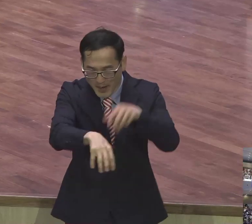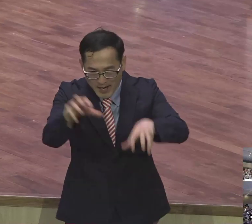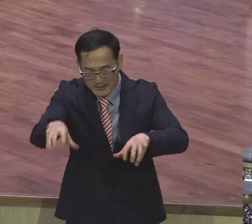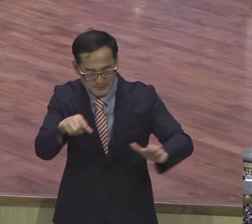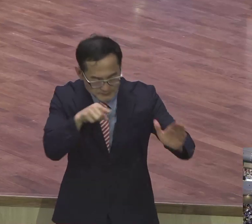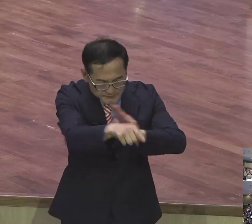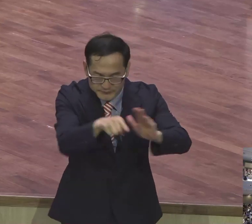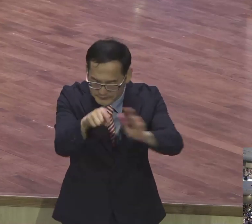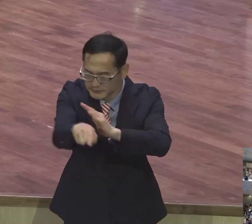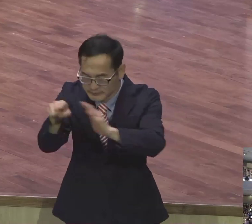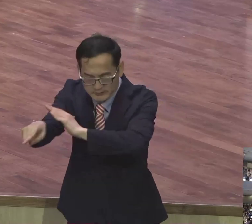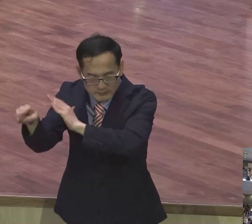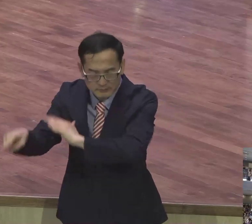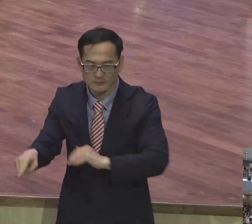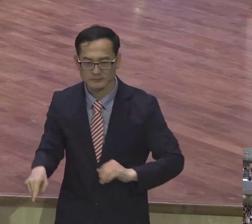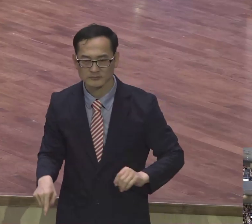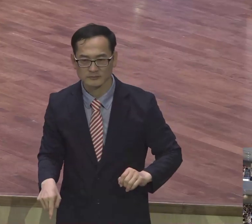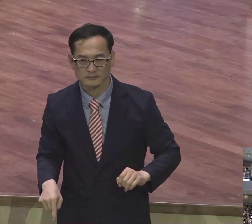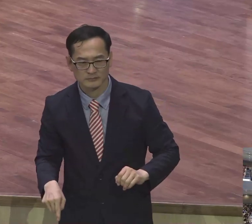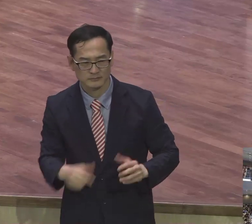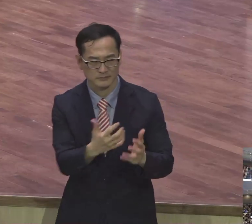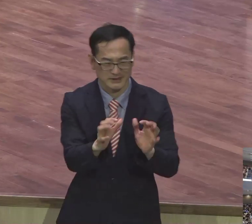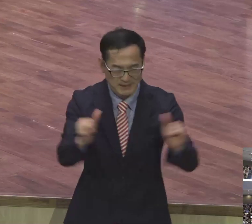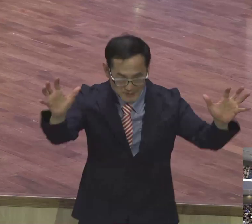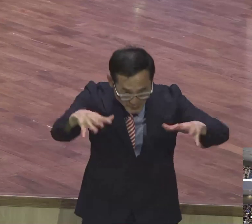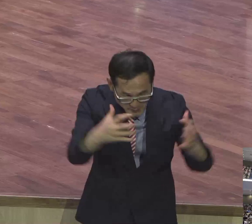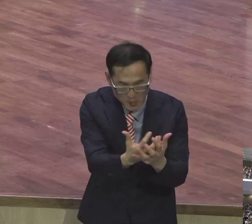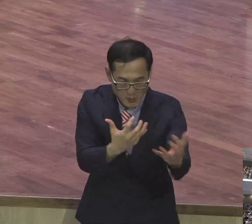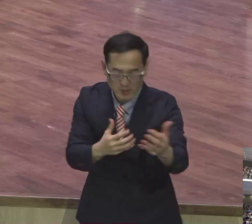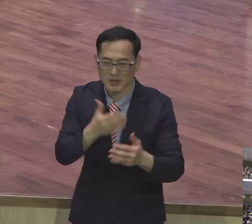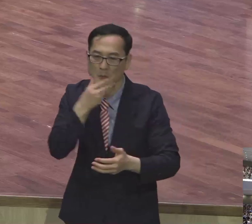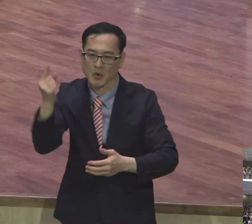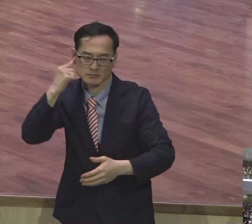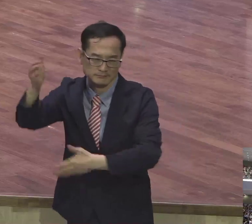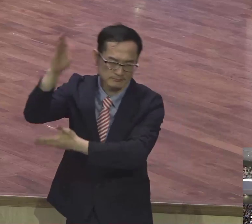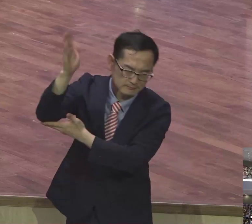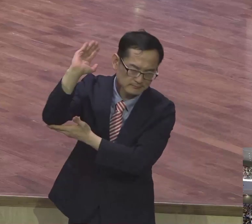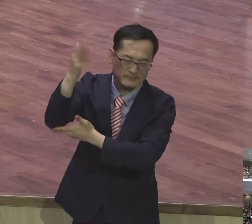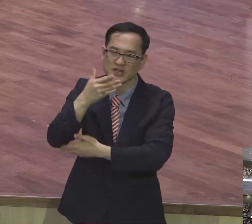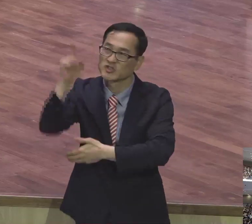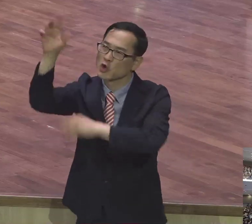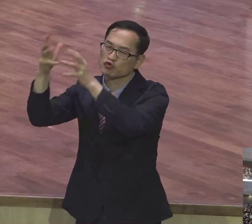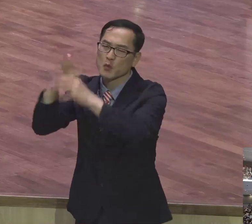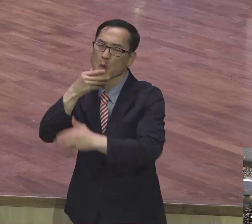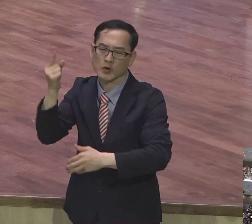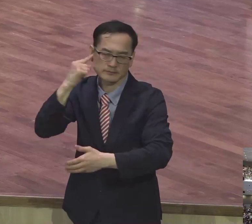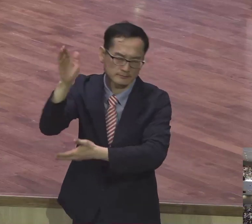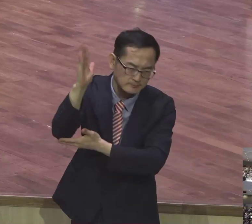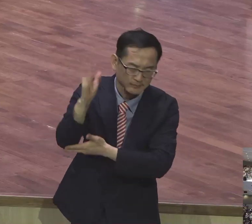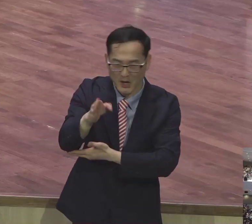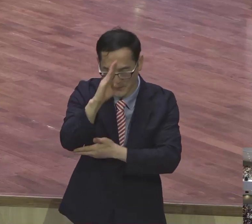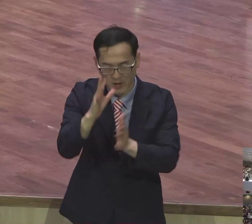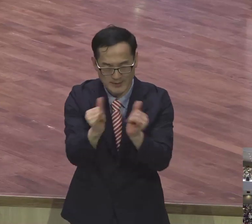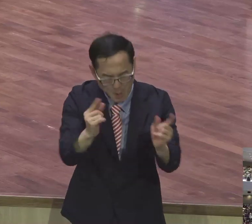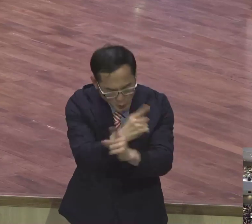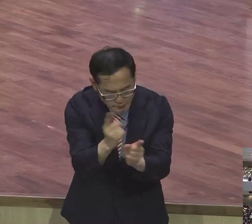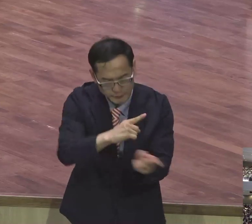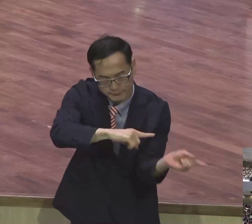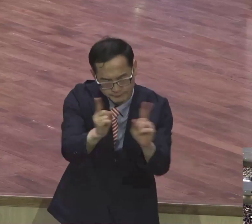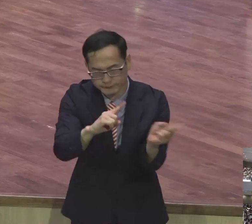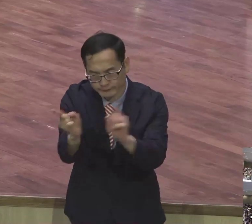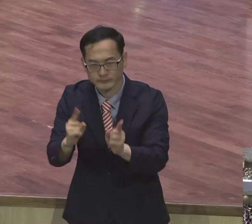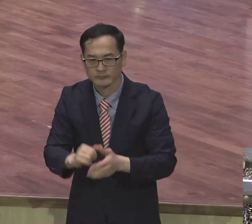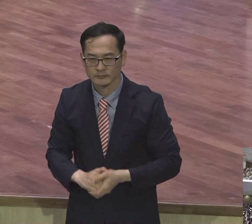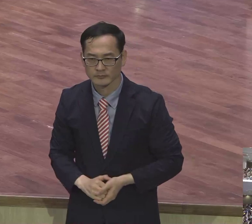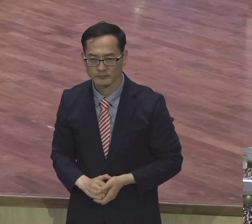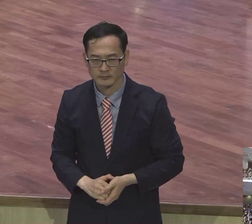두루다니사 그들이 회당해서 가르치시며 천국 보험을 전파하시며 모든 병과 약한 것을 고치시니라 무리를